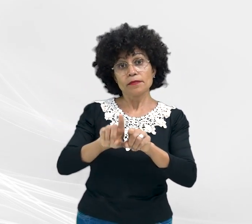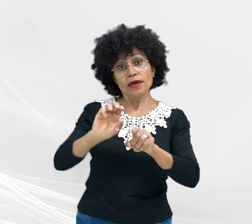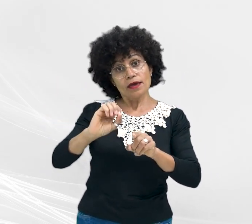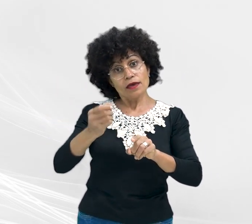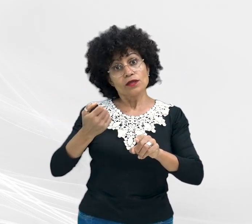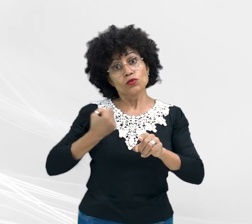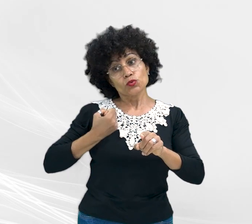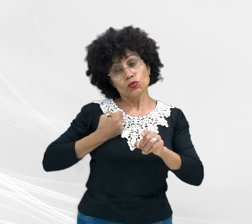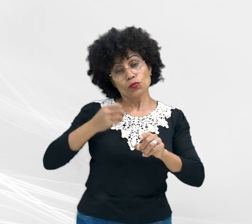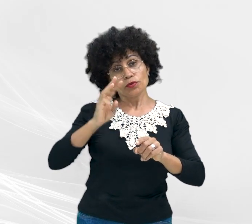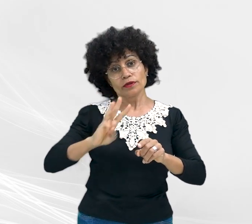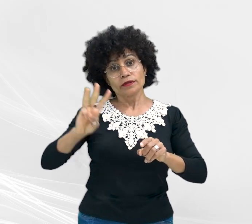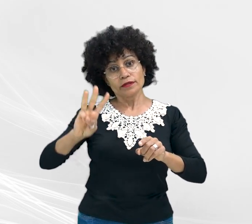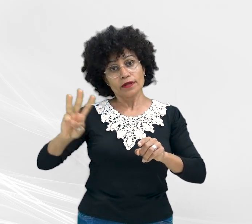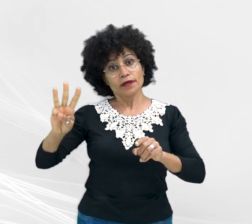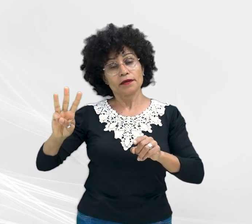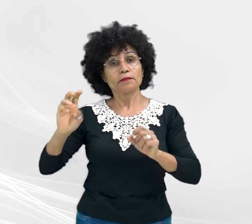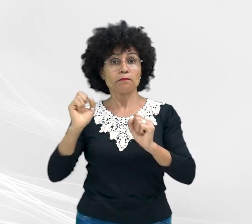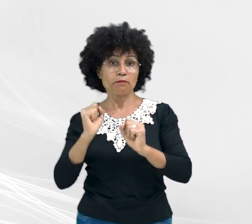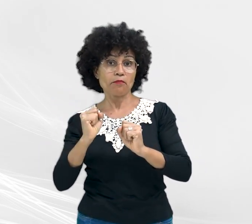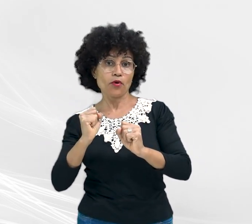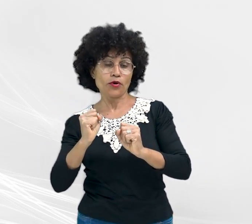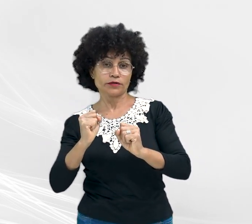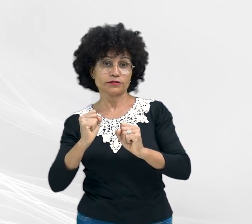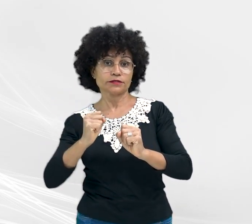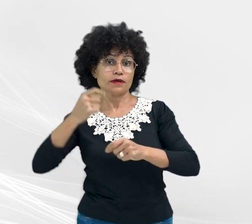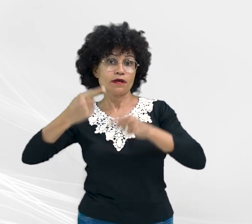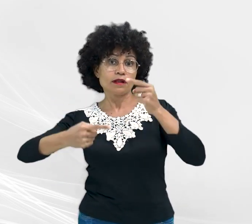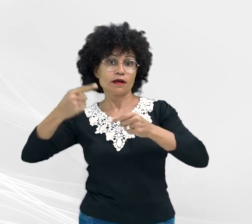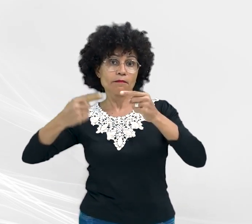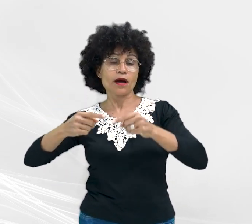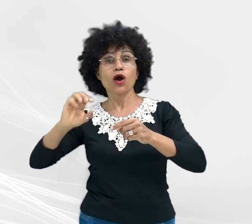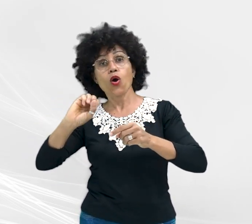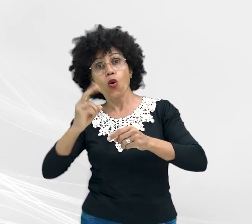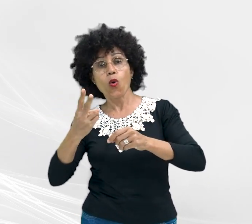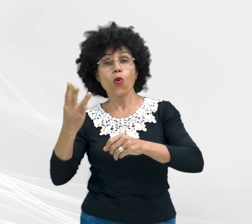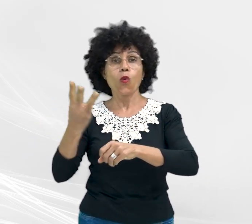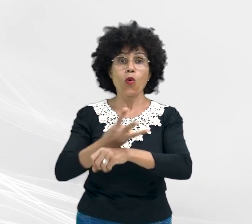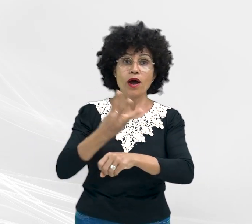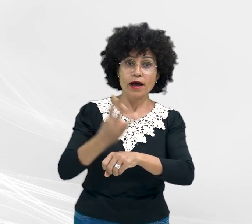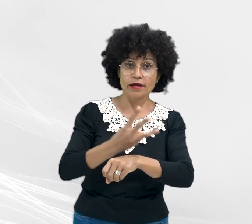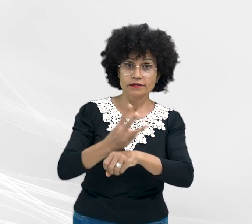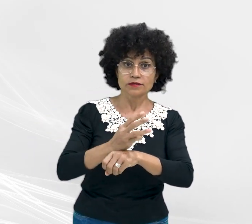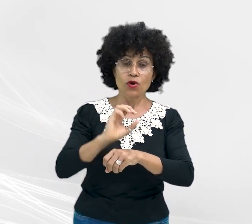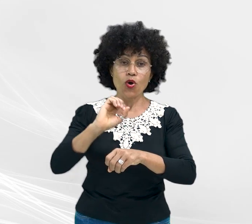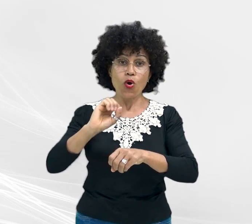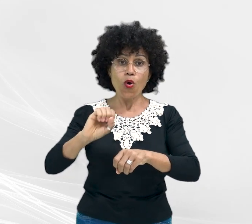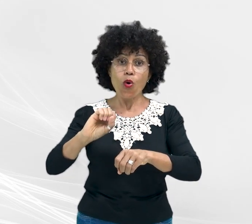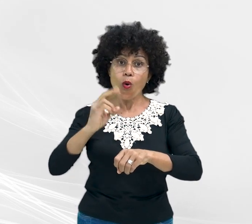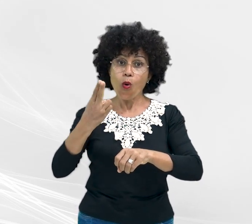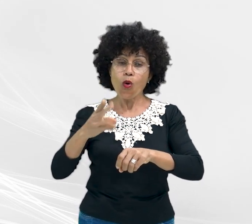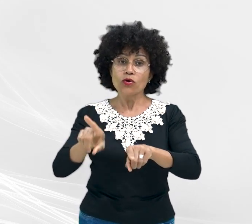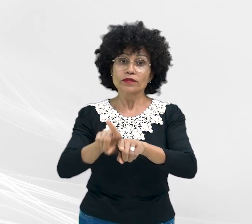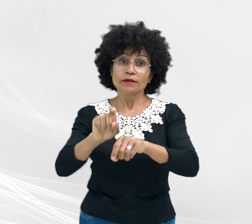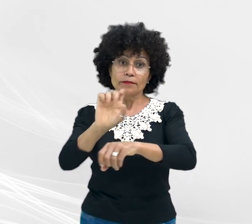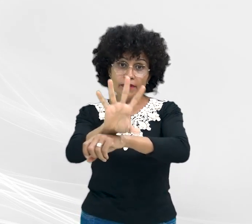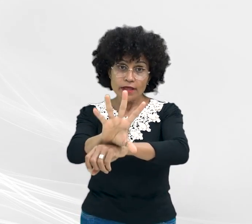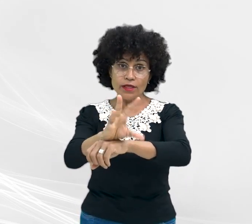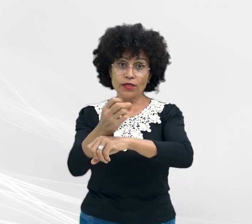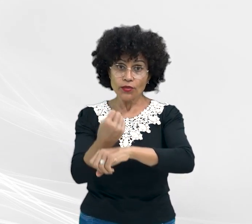ou 65-3301-1516, WhatsApp, ou por intermédio da ouvidoria do Ministério Público